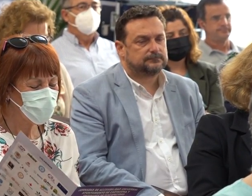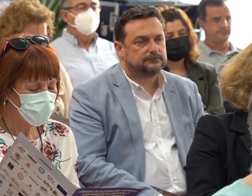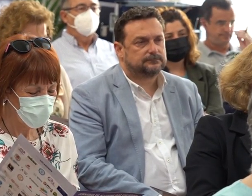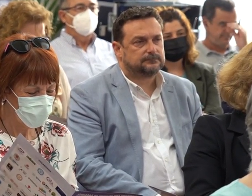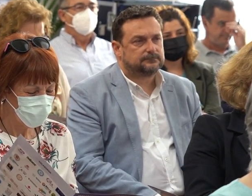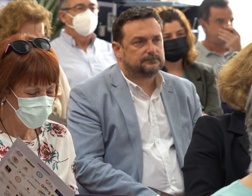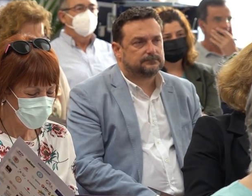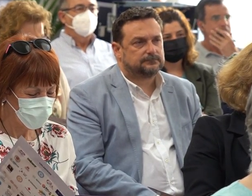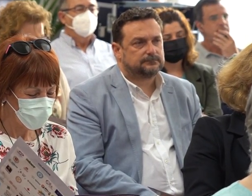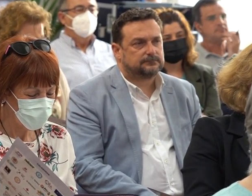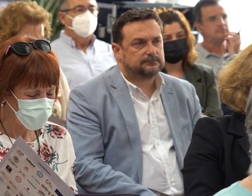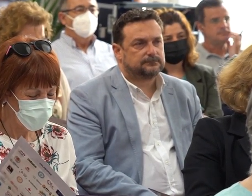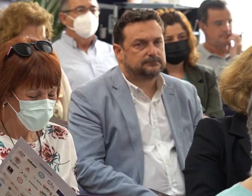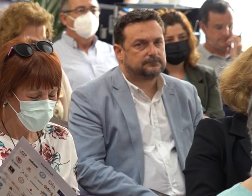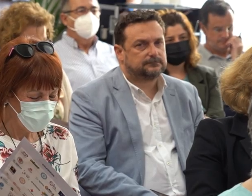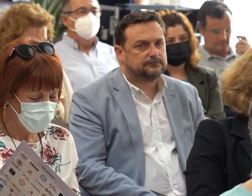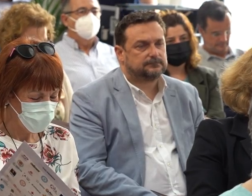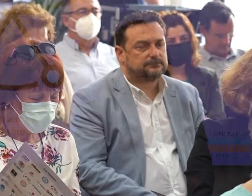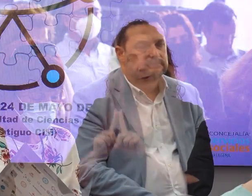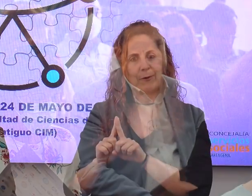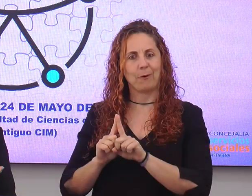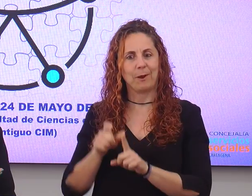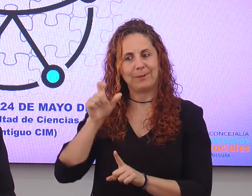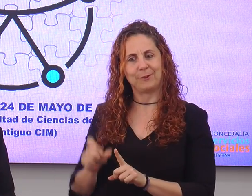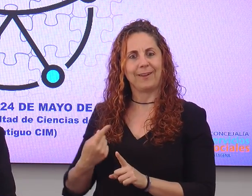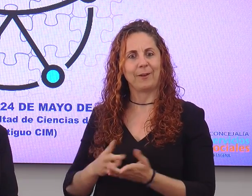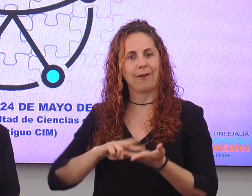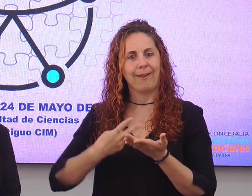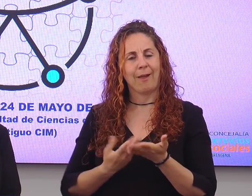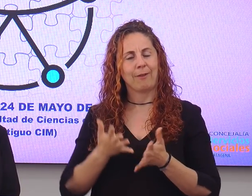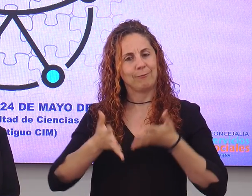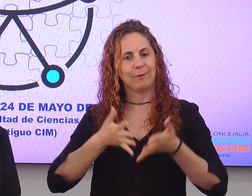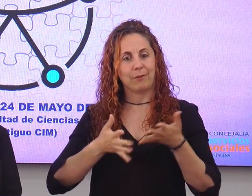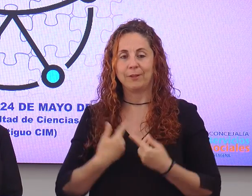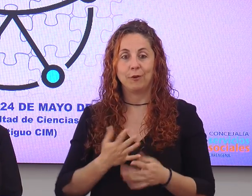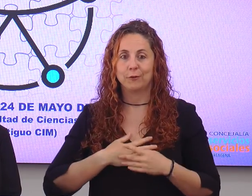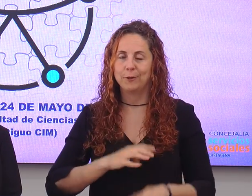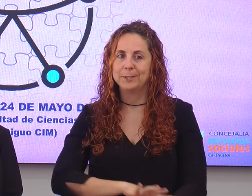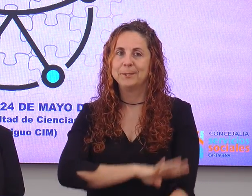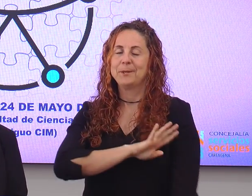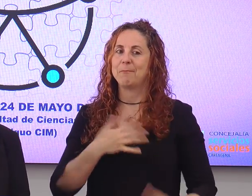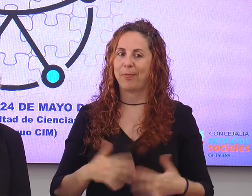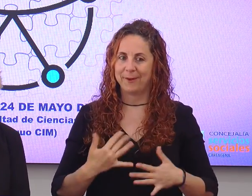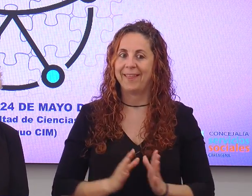porque es la primera vez que tengo una persona al lado haciendo el lenguaje de signo. De verdad, estoy emocionada.